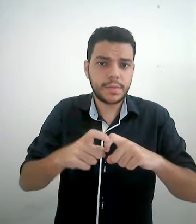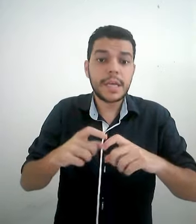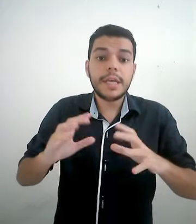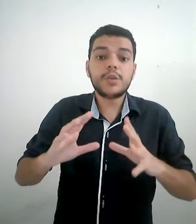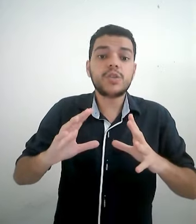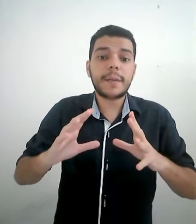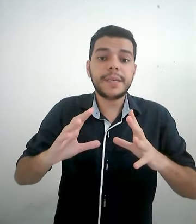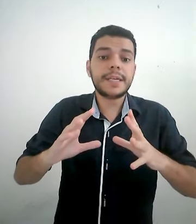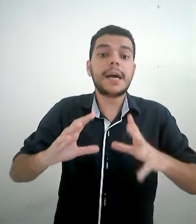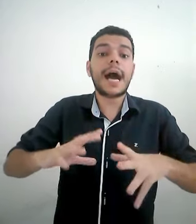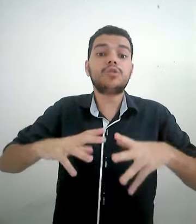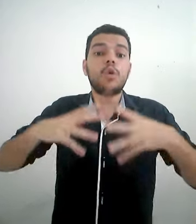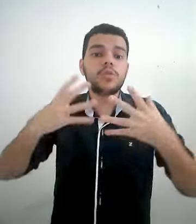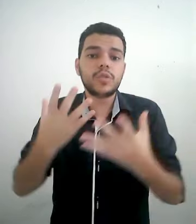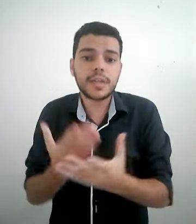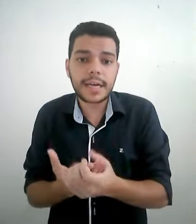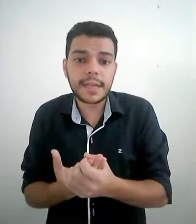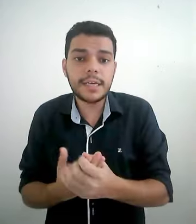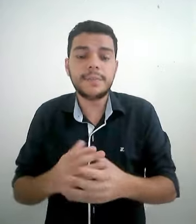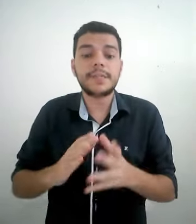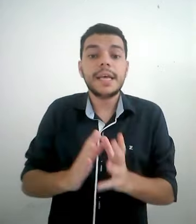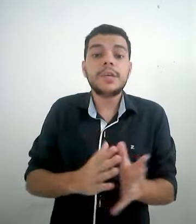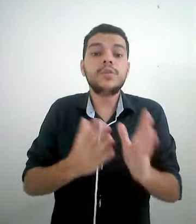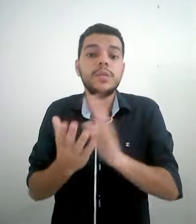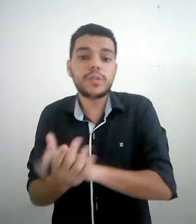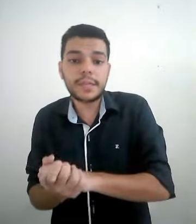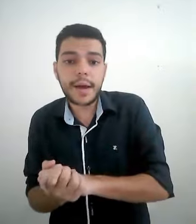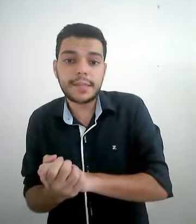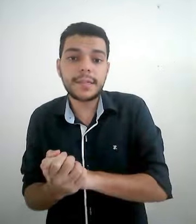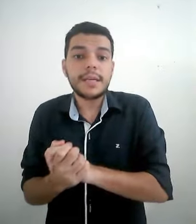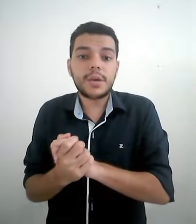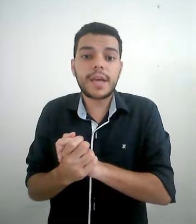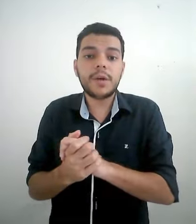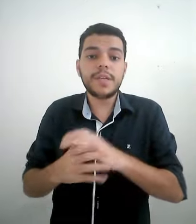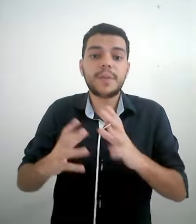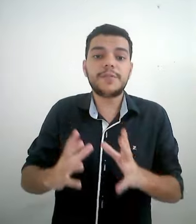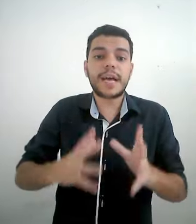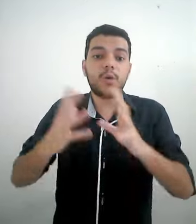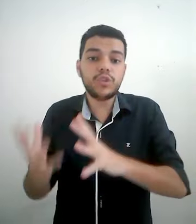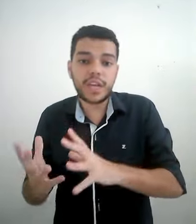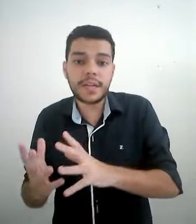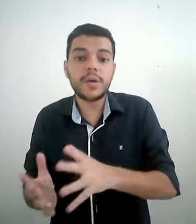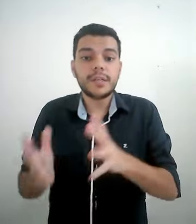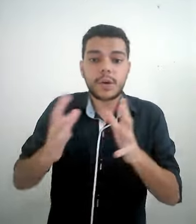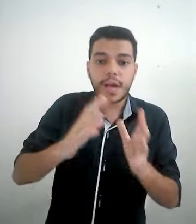E isso se aplica a todos os sinais na Libras, incluindo os animais. Se eu quero especificar o gênero, se é um